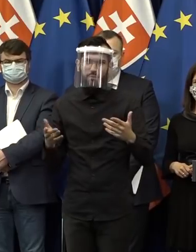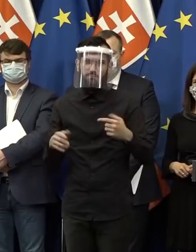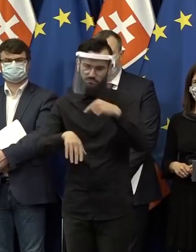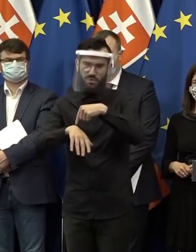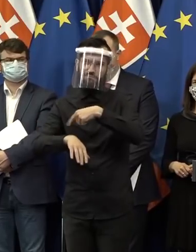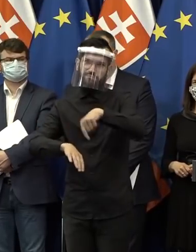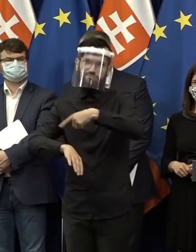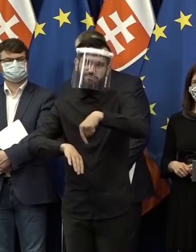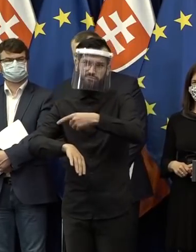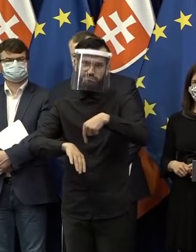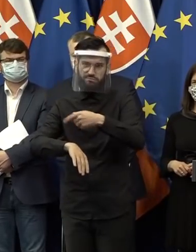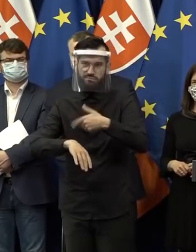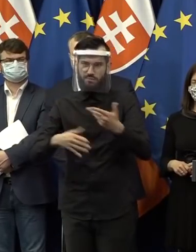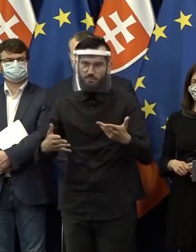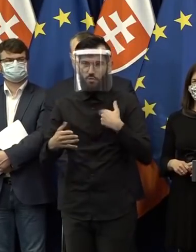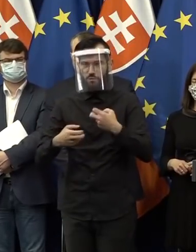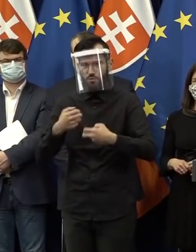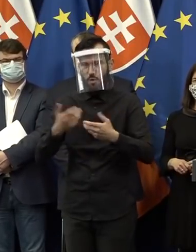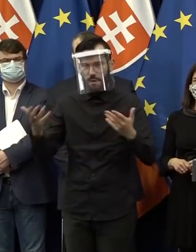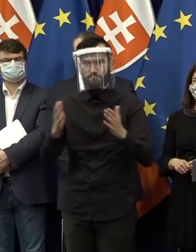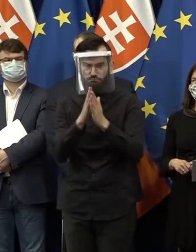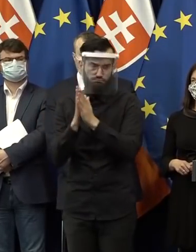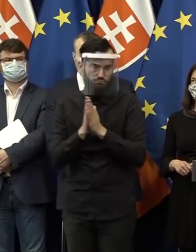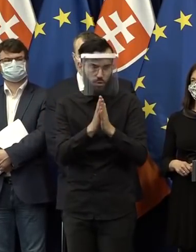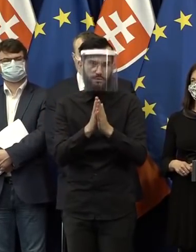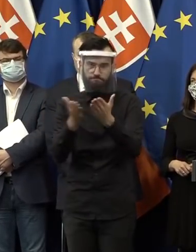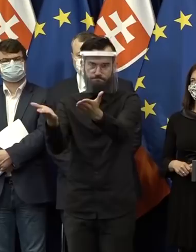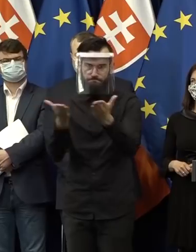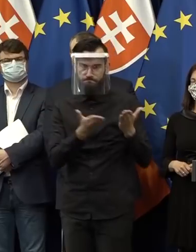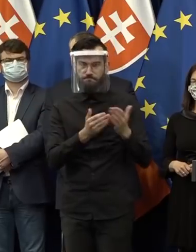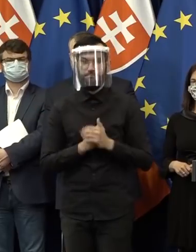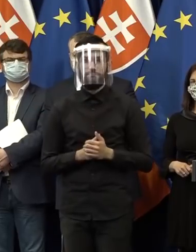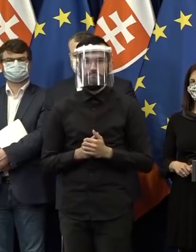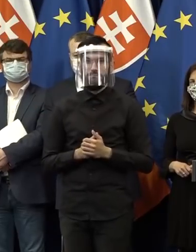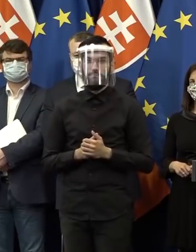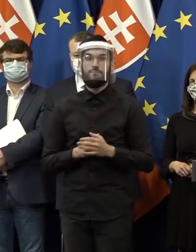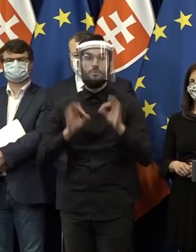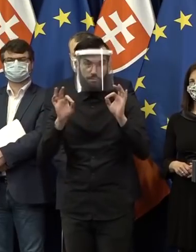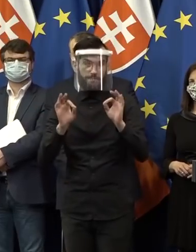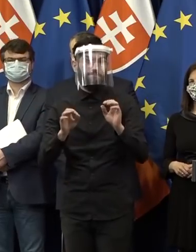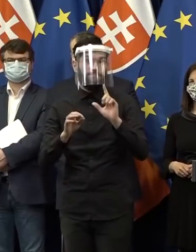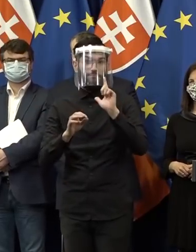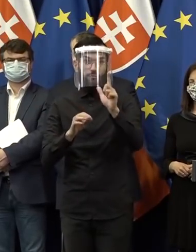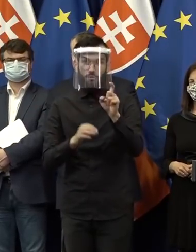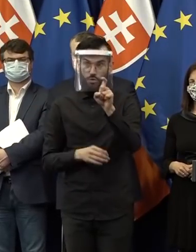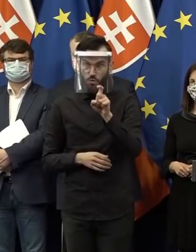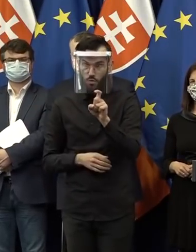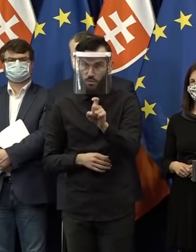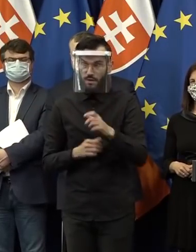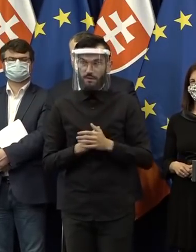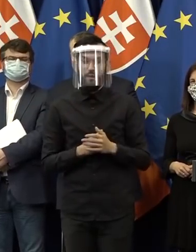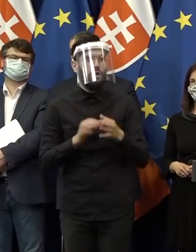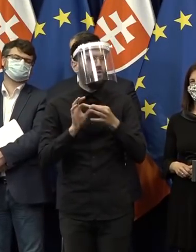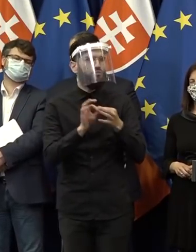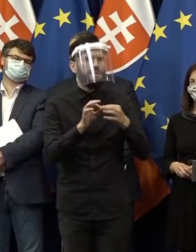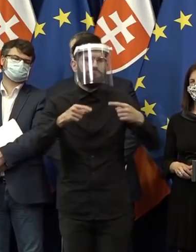nestravili hodinku, hodinku a pol a potom by bol problém. Čiže, nech sa páči. Dobre, tak druhá otázka. Čo sa